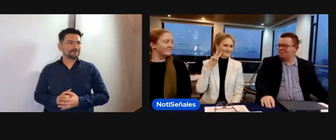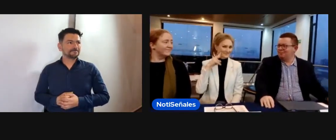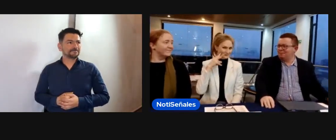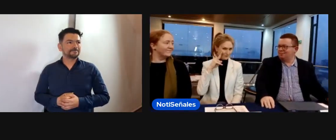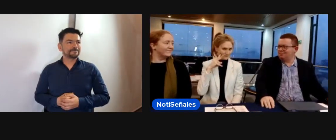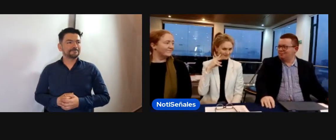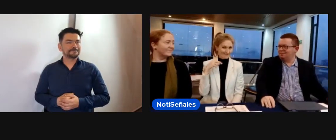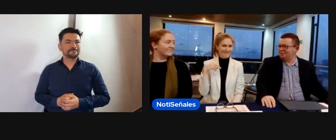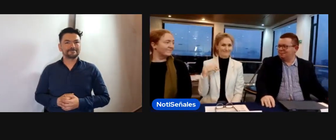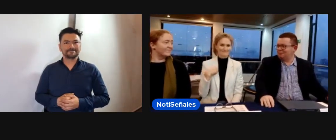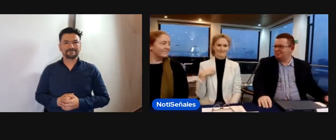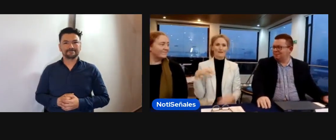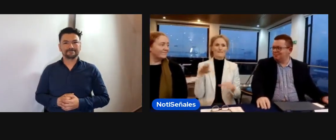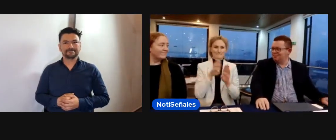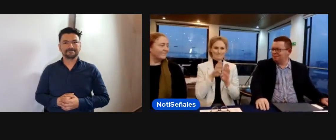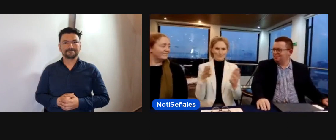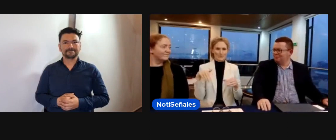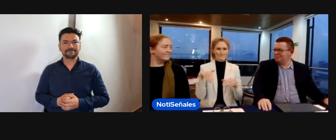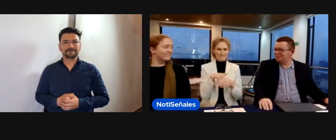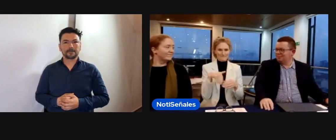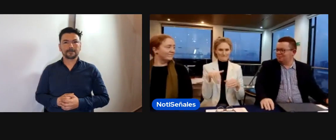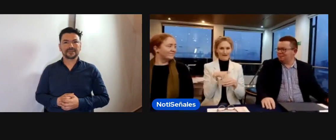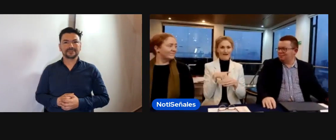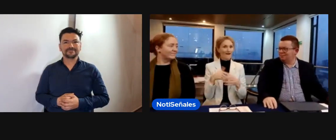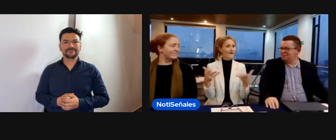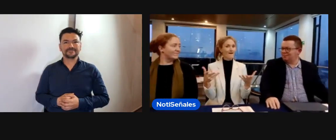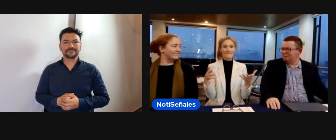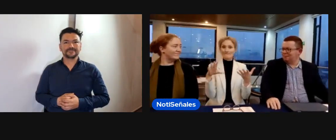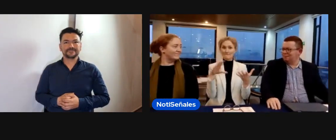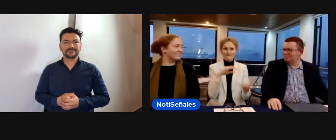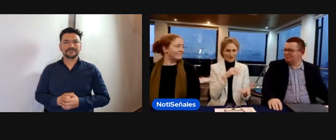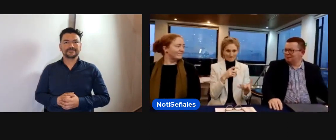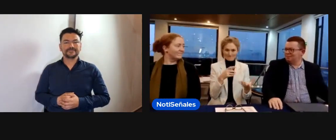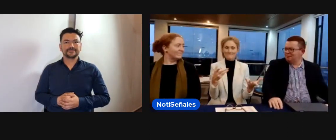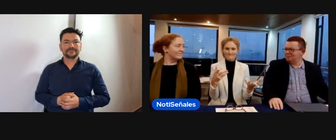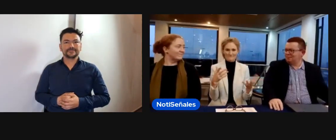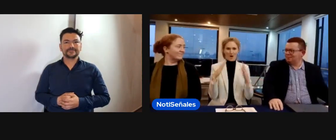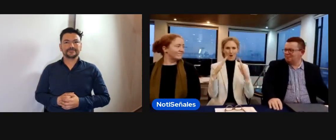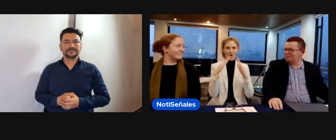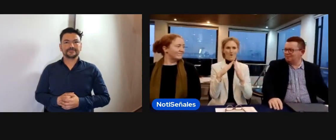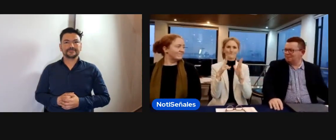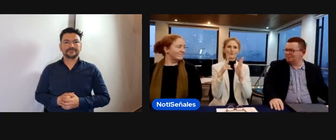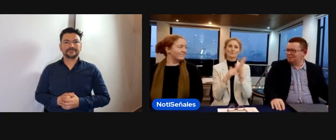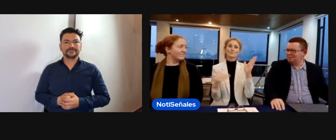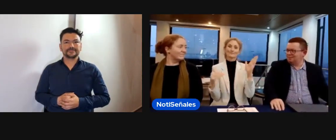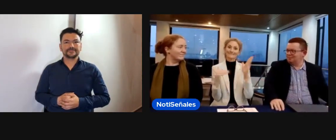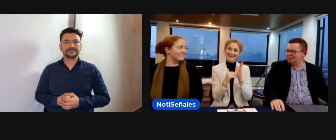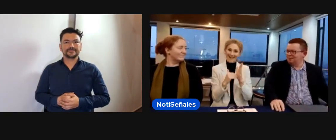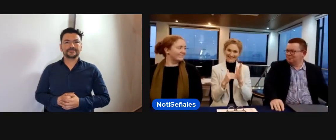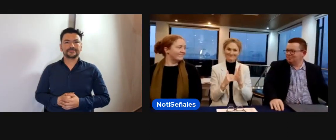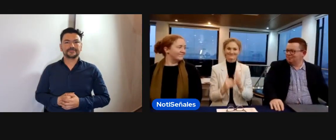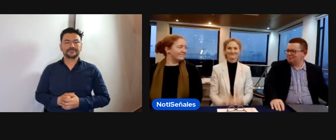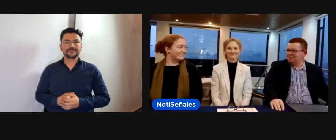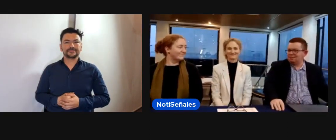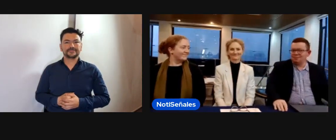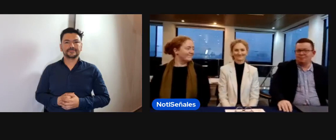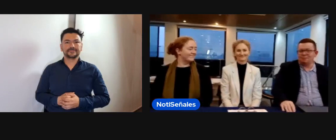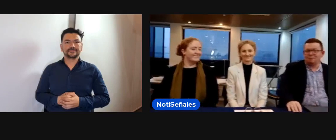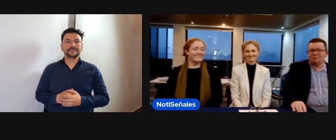Hola, yo soy Victoria. Soy parte de la junta de la Federación Mundial de Sordos. Y soy de Nueva Zelanda.